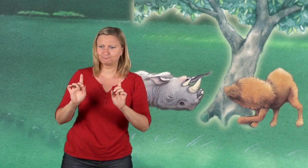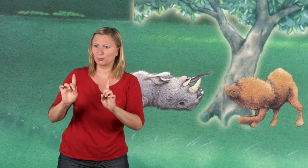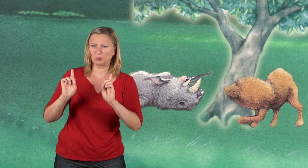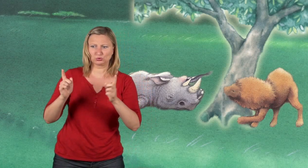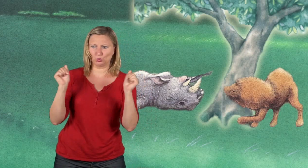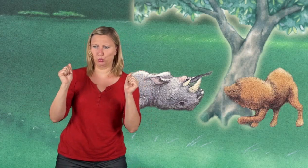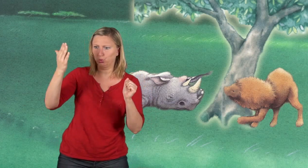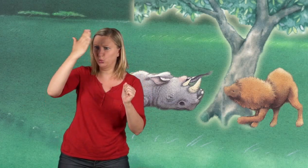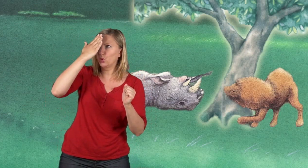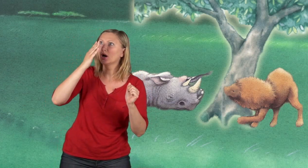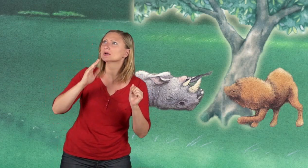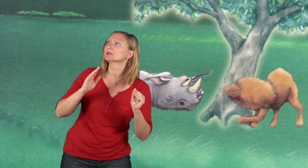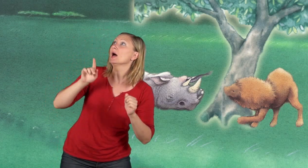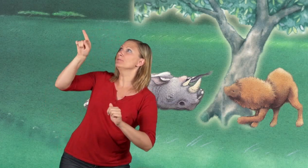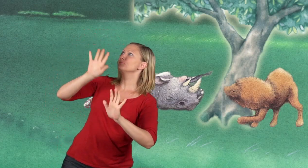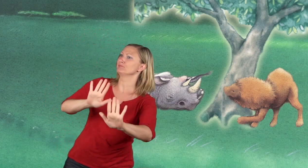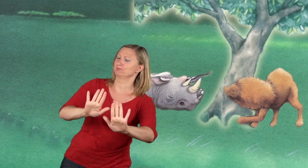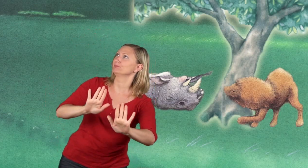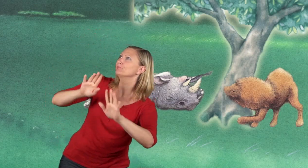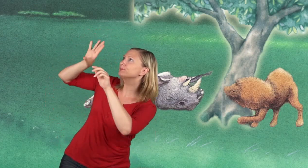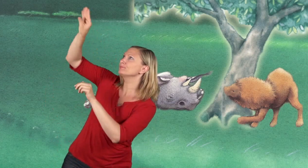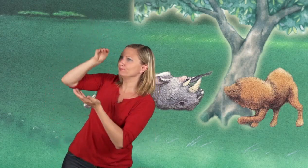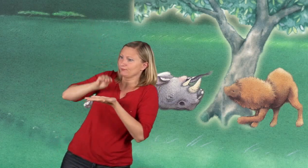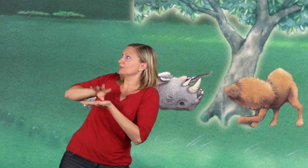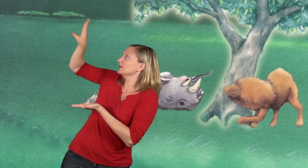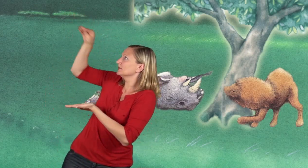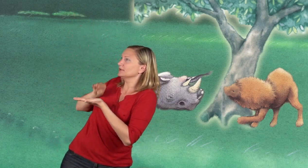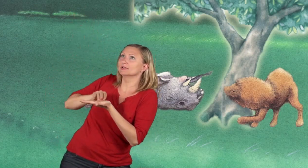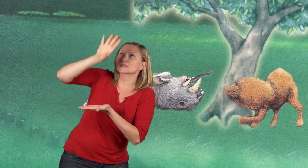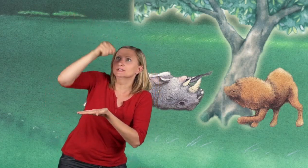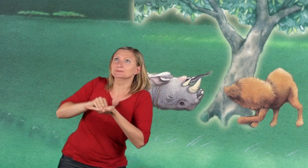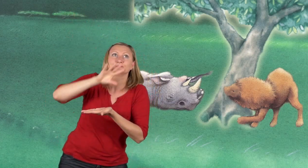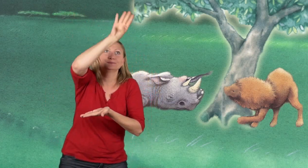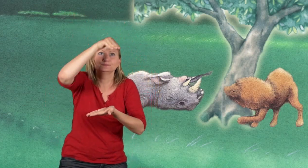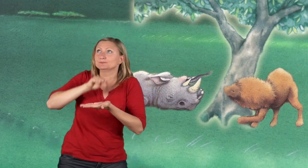Leo holte ein paar feuchte Blätter und kühlte damit die Beule und den Stich.